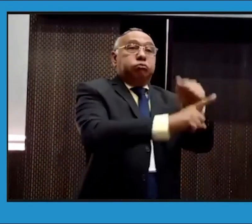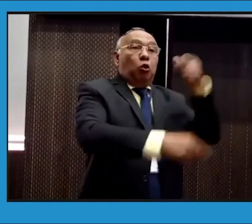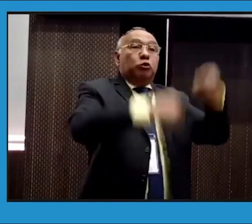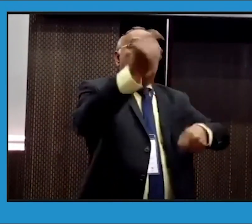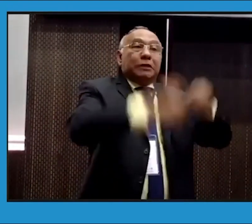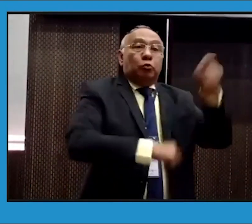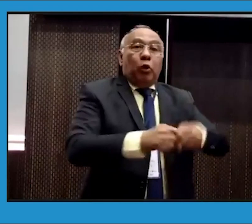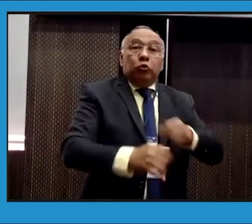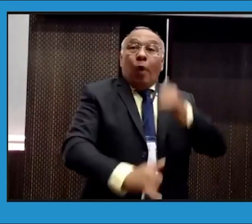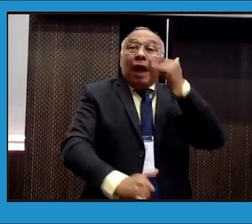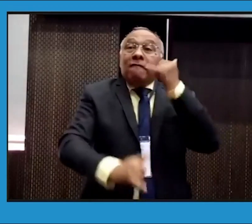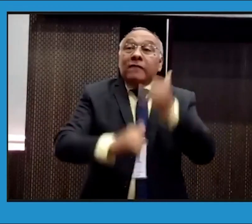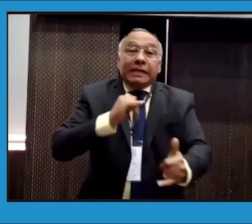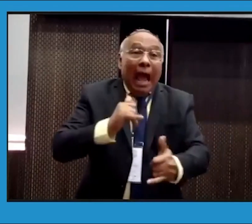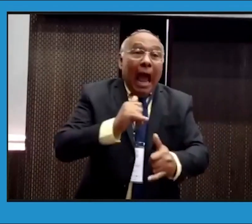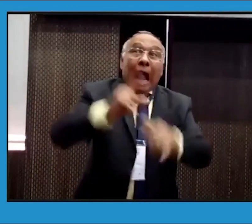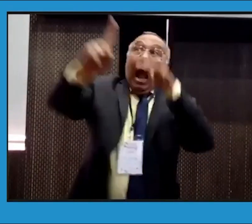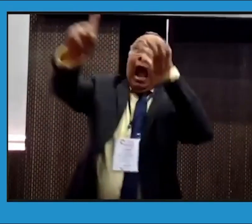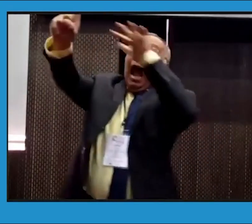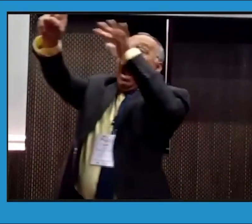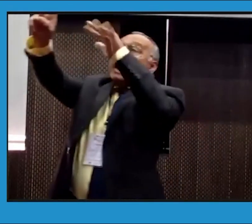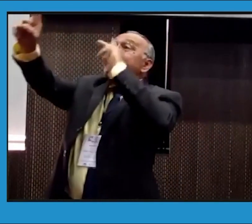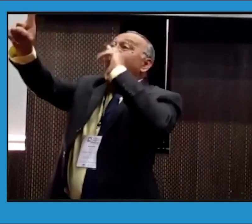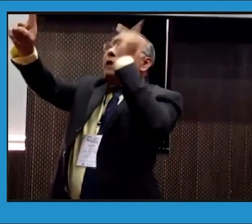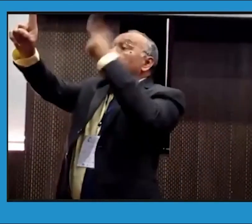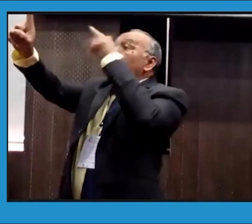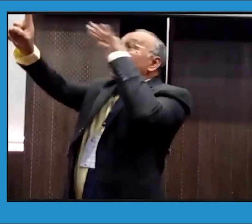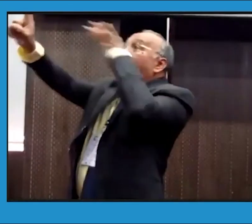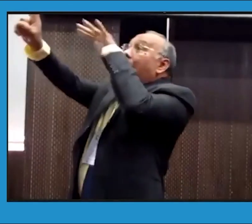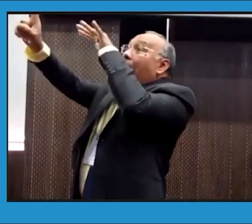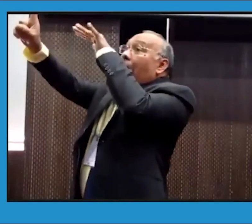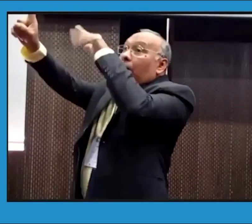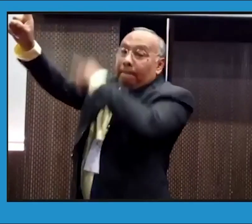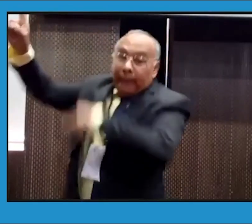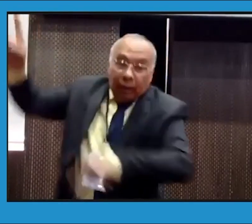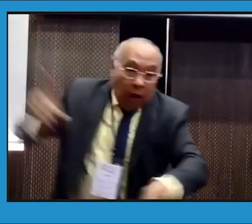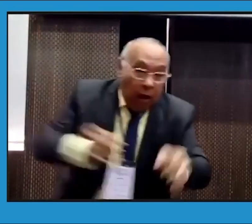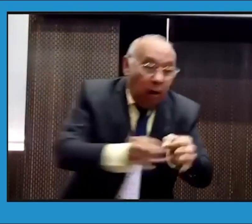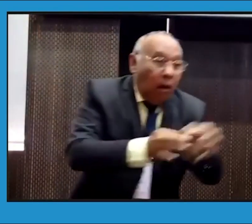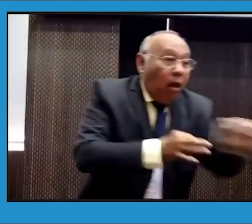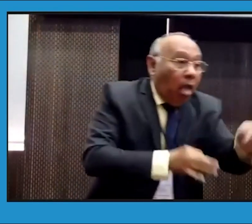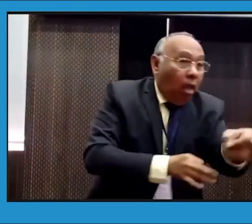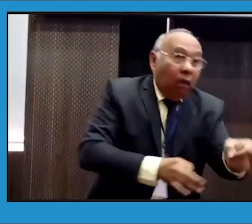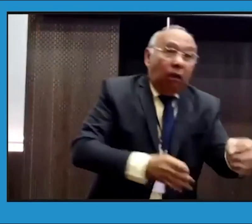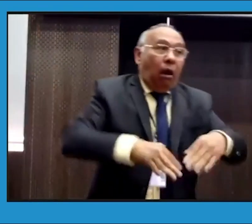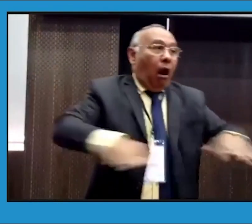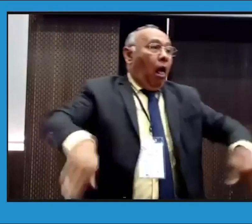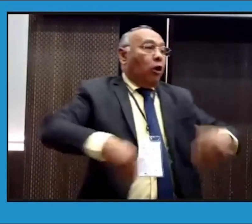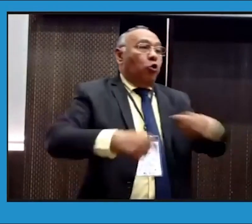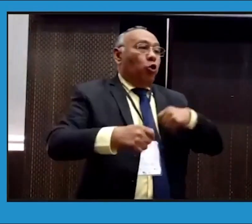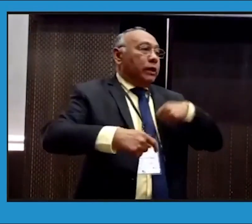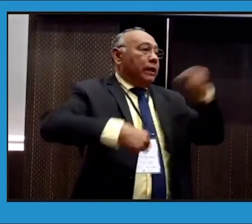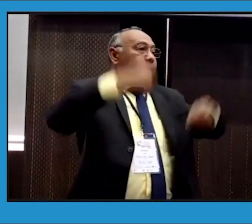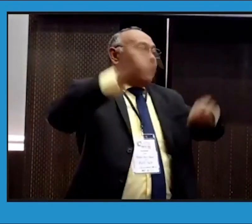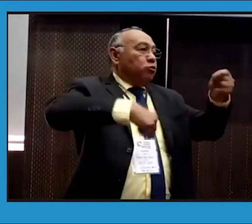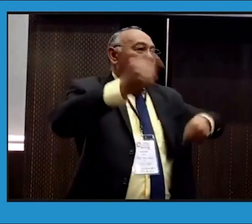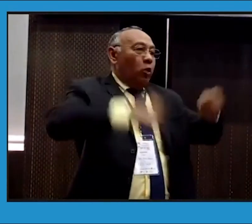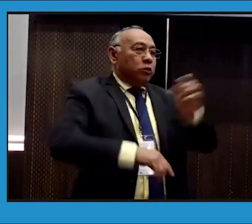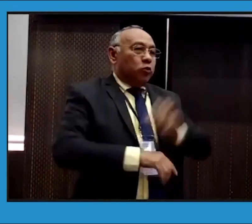posible que dentro del presupuesto se les olvide a las personas con discapacidad. Y, bueno, hacemos incidencia ante entidades del ministerio y